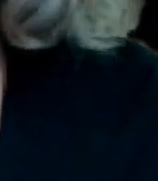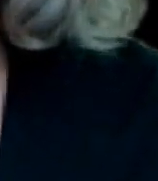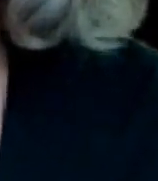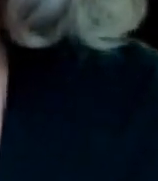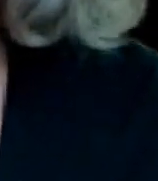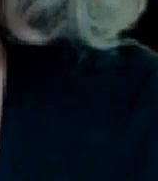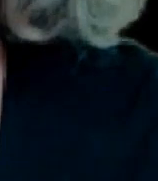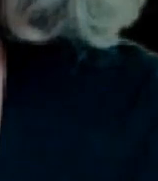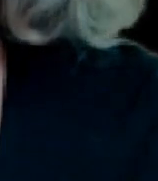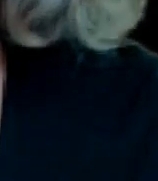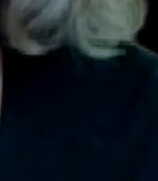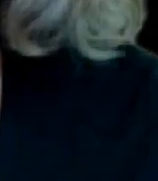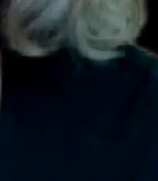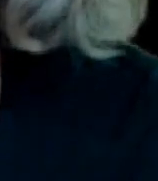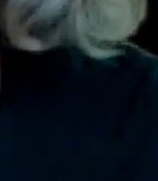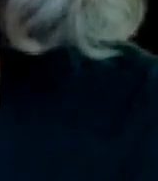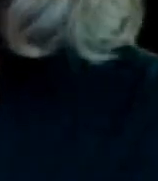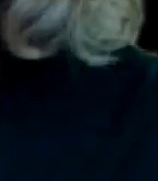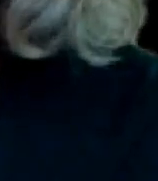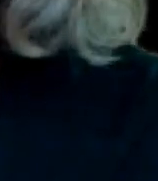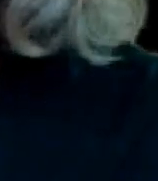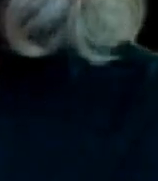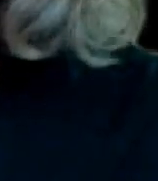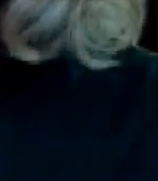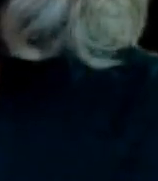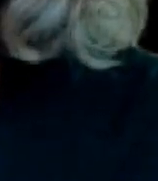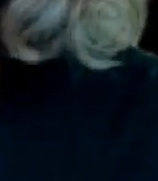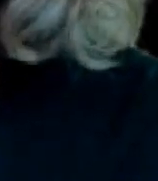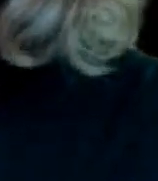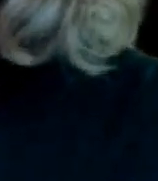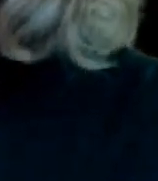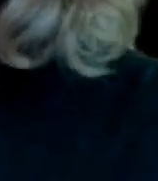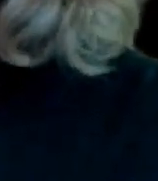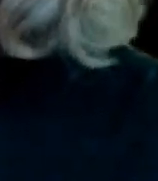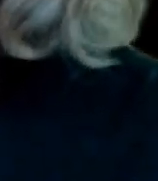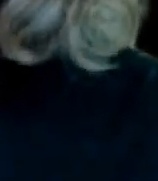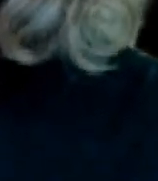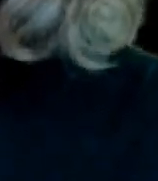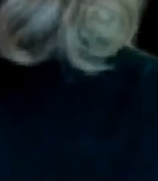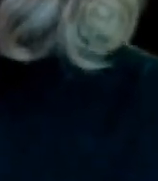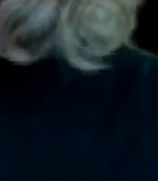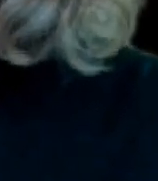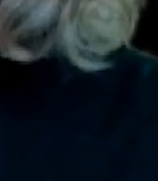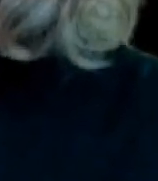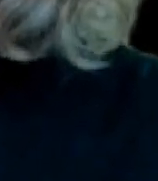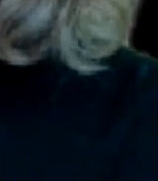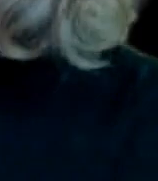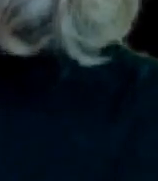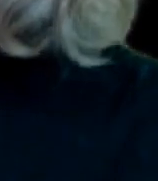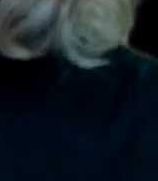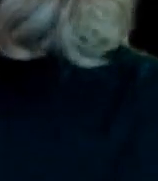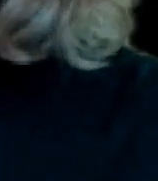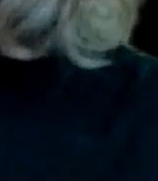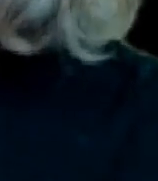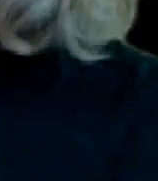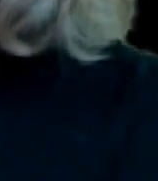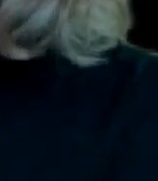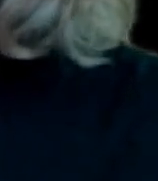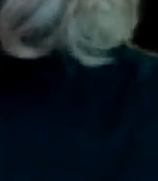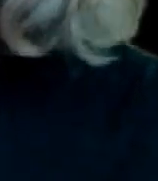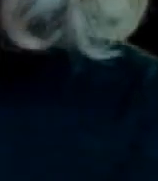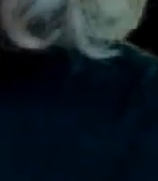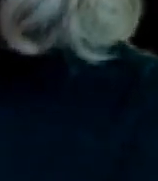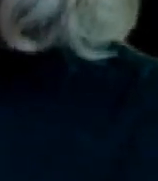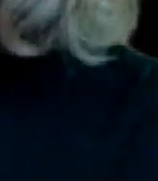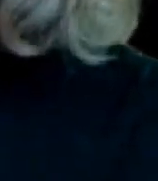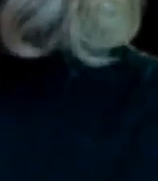gafete con mañas con artimañas entonces eres la primera persona que me pregunta directamente así en un video